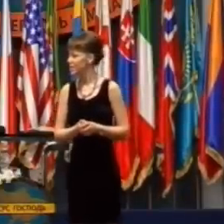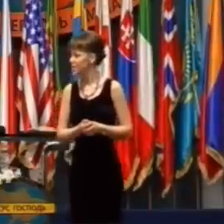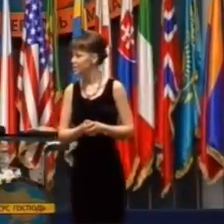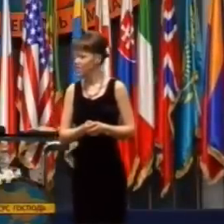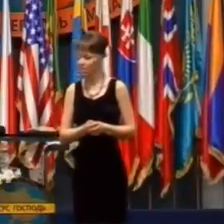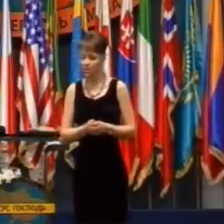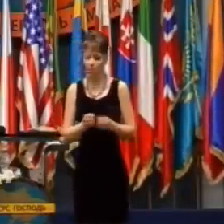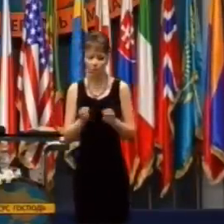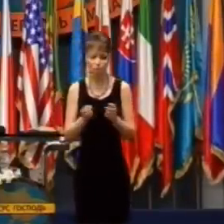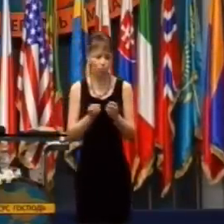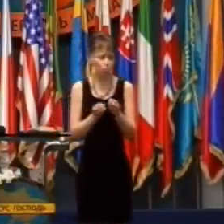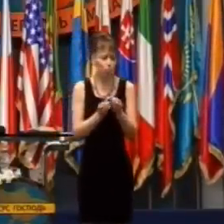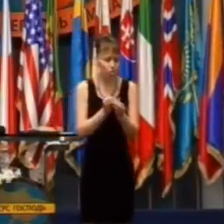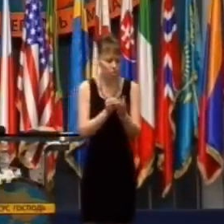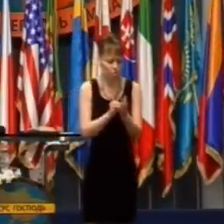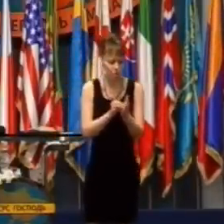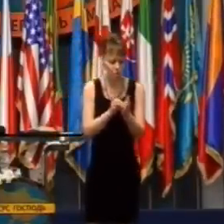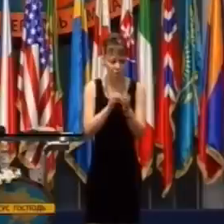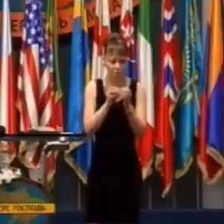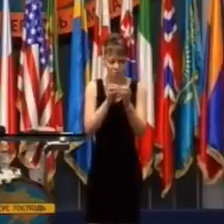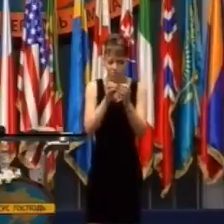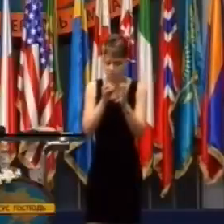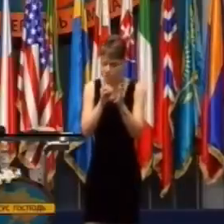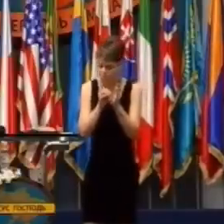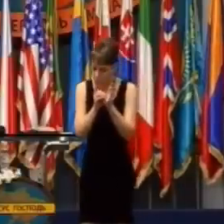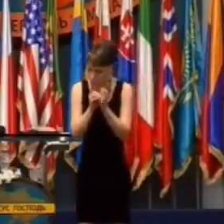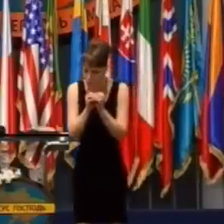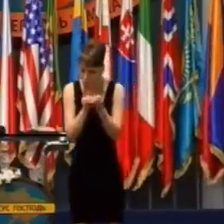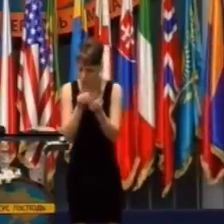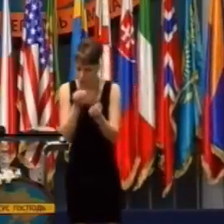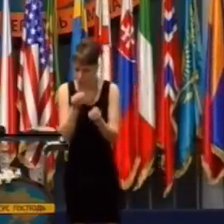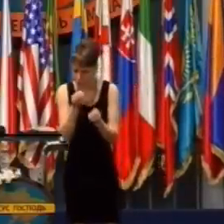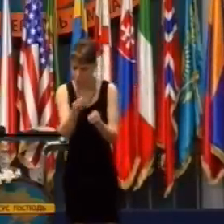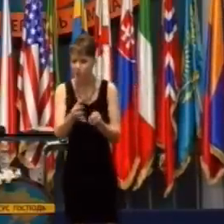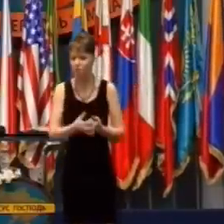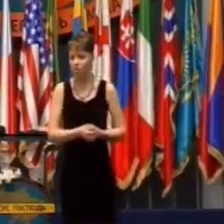Ježiš nemusel byť veľmi presný, konkrétny.